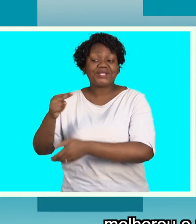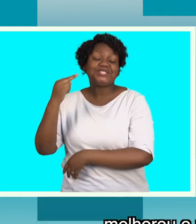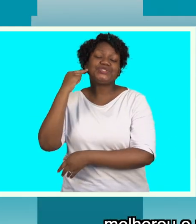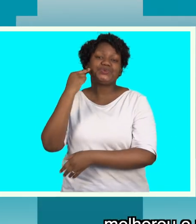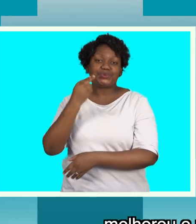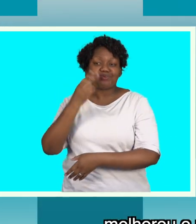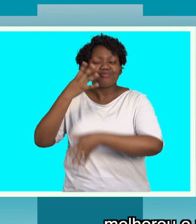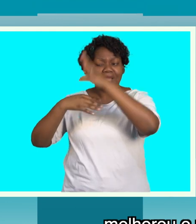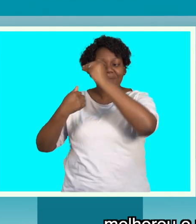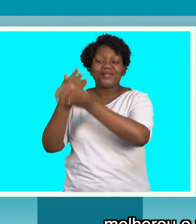de alunos surdos.